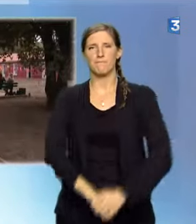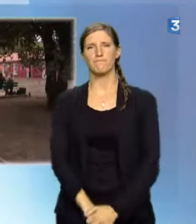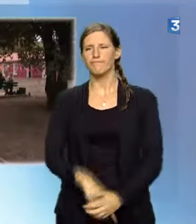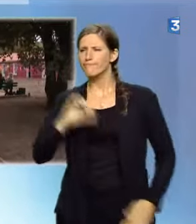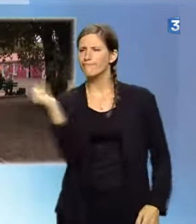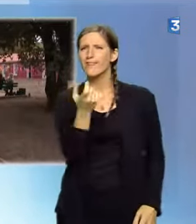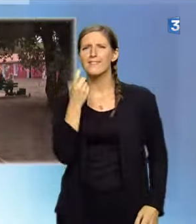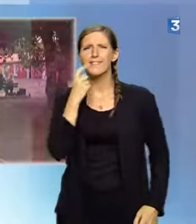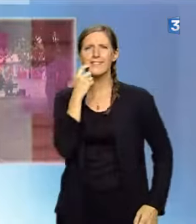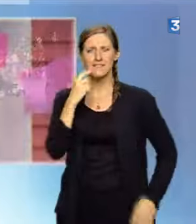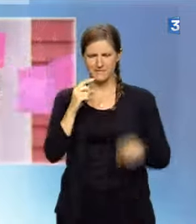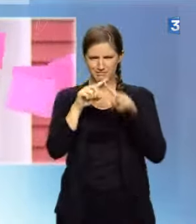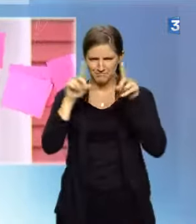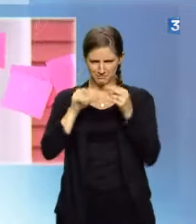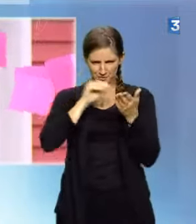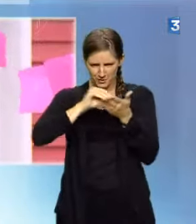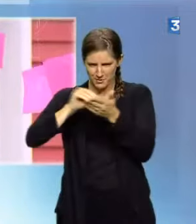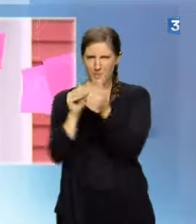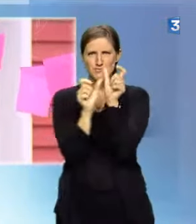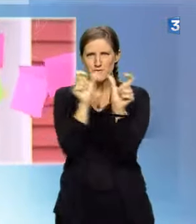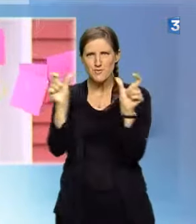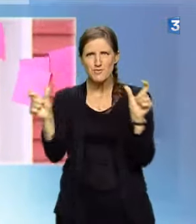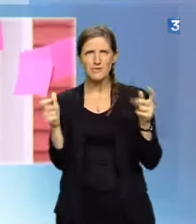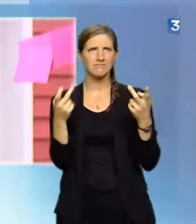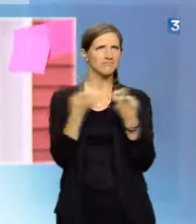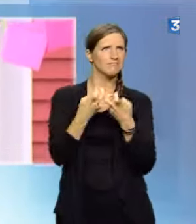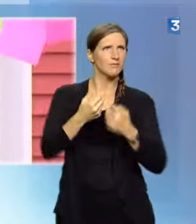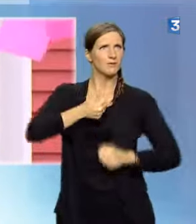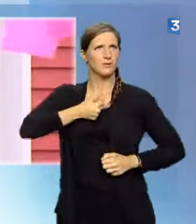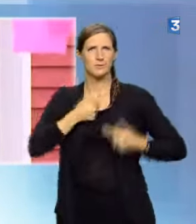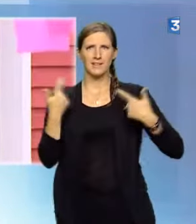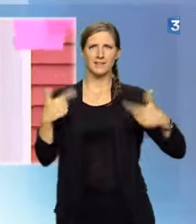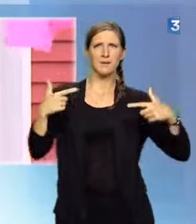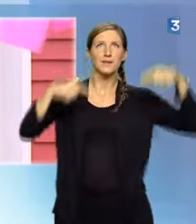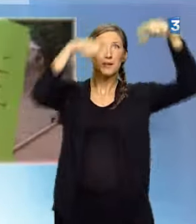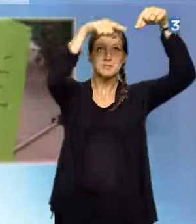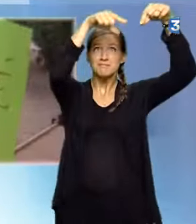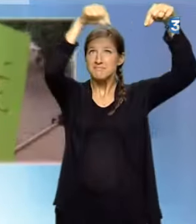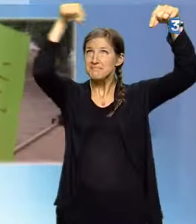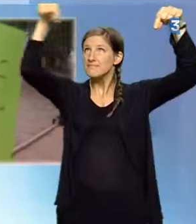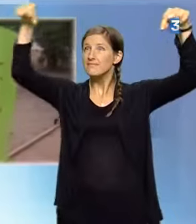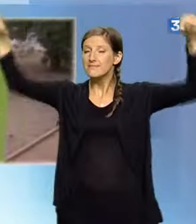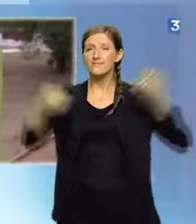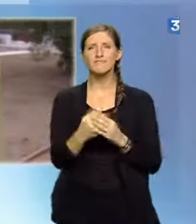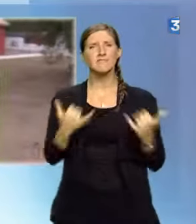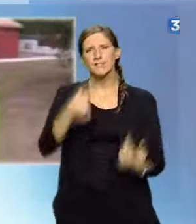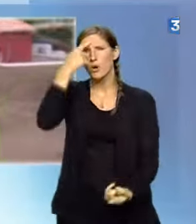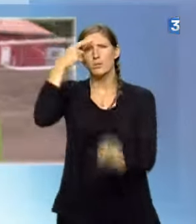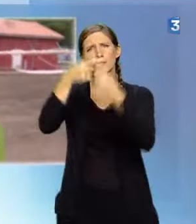Au-dessus de leur tête, les élèves ont inscrit des mots « autonomie », « liberté ». Ici, c'est culturel, personne